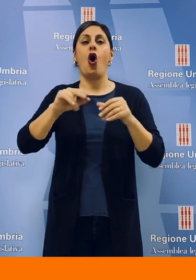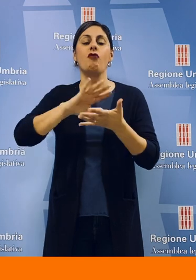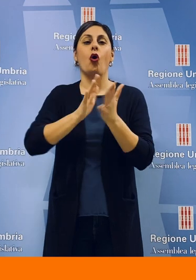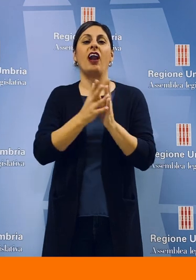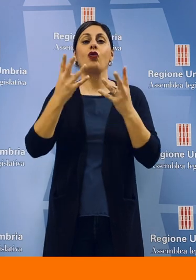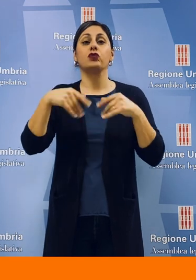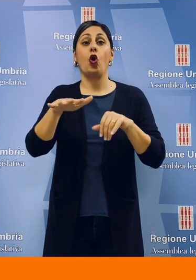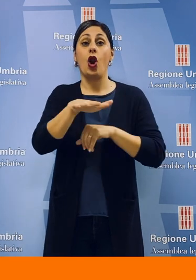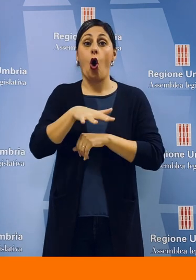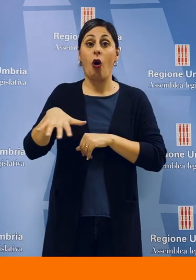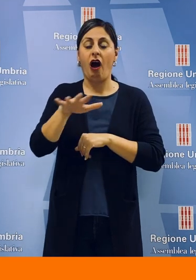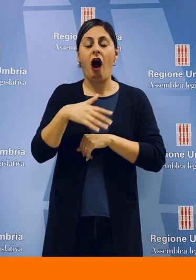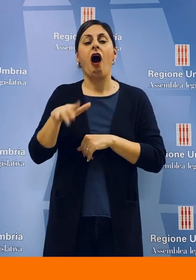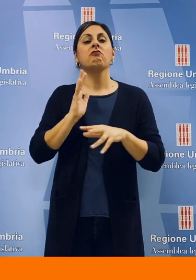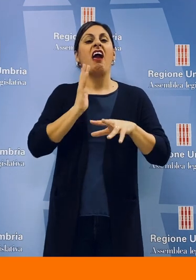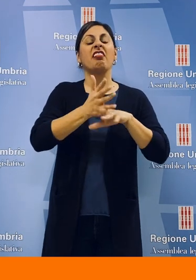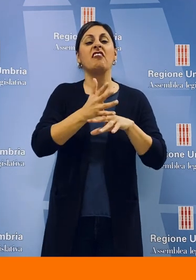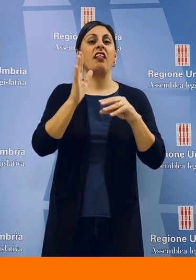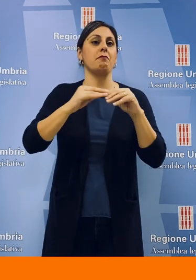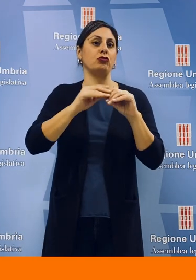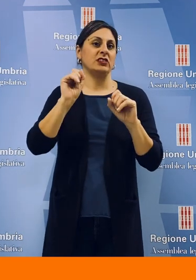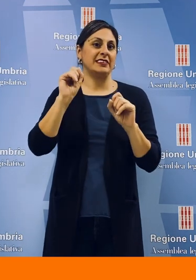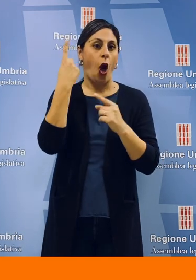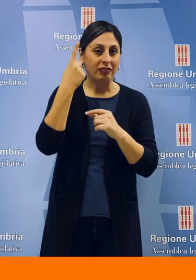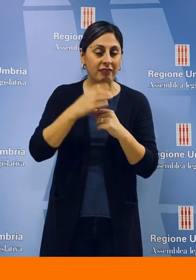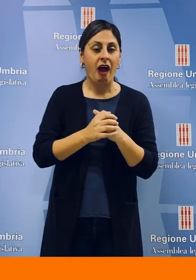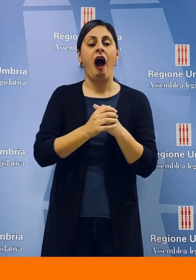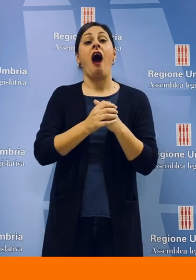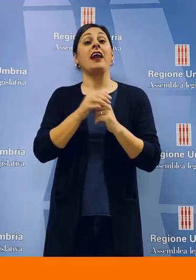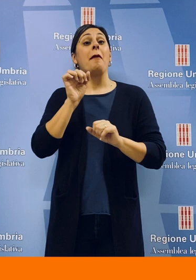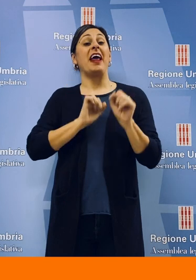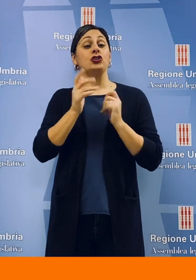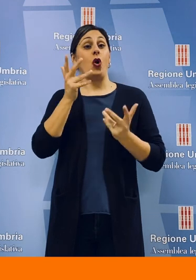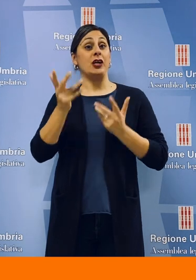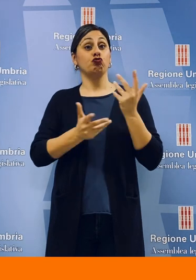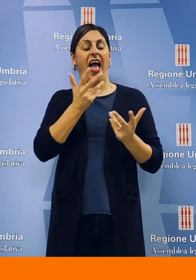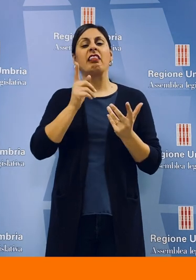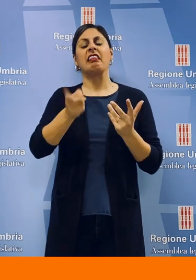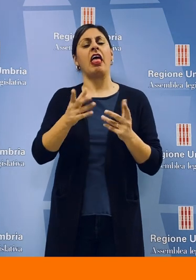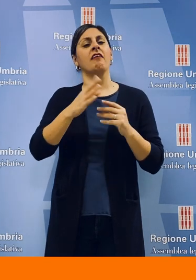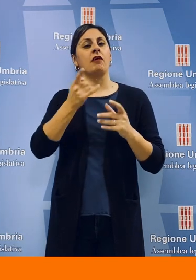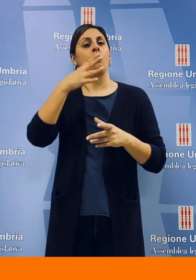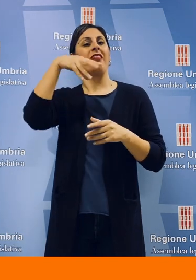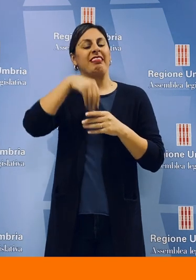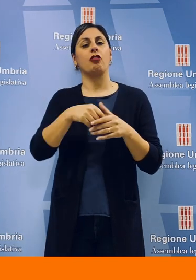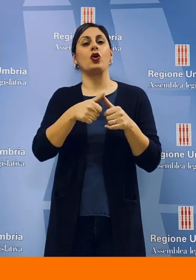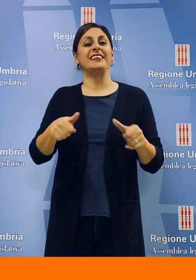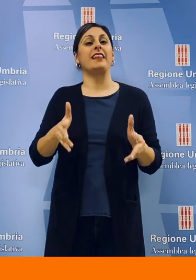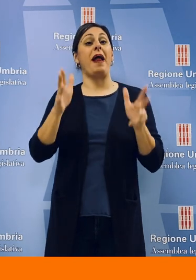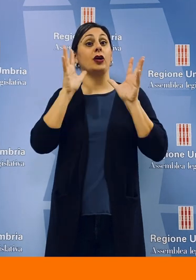funzioni locali, interventi di straordinaria manutenzione, prevenzione incendi da realizzare all'interno della sede di Palazzo